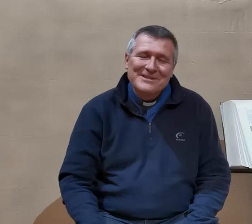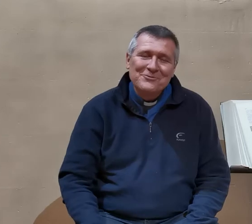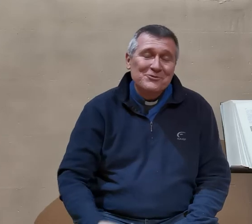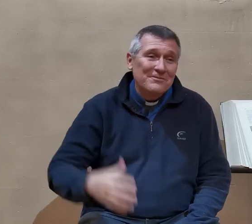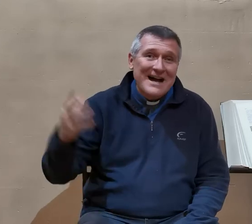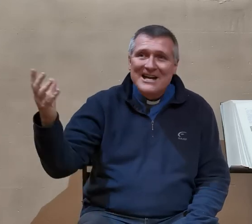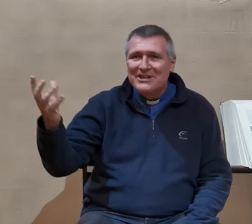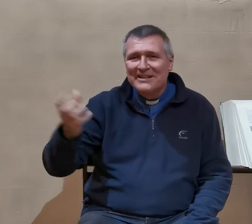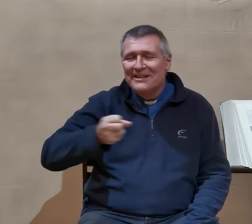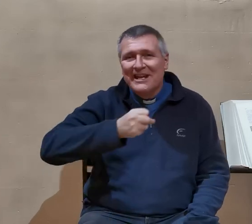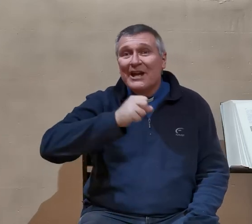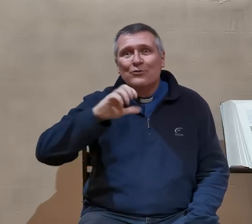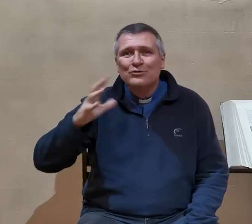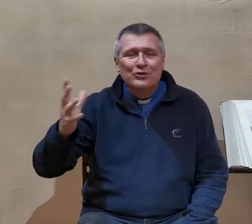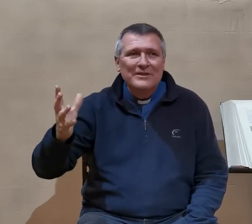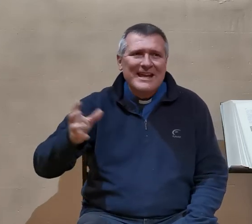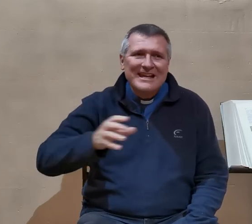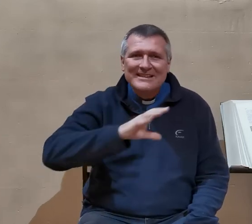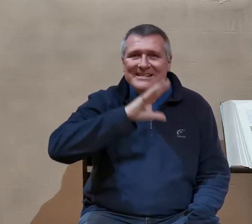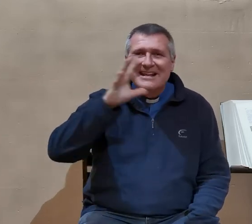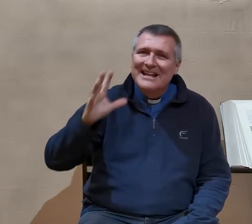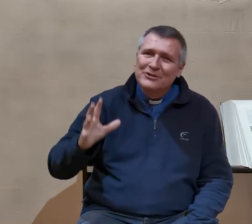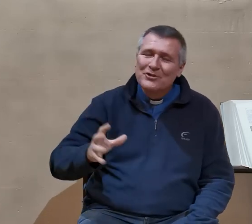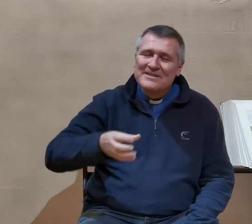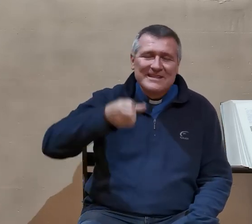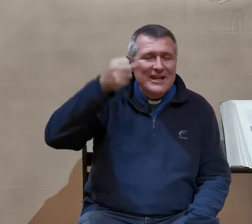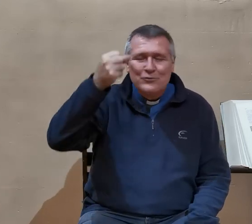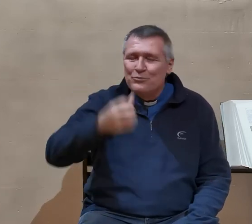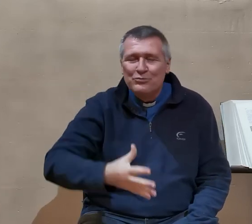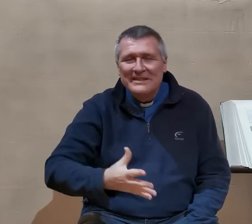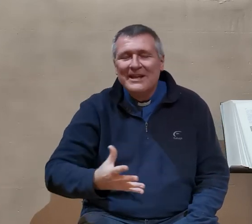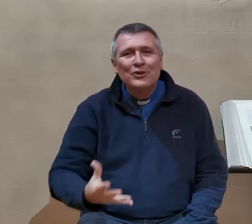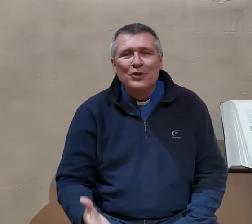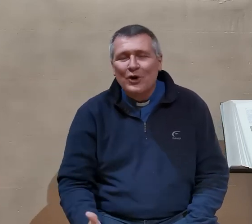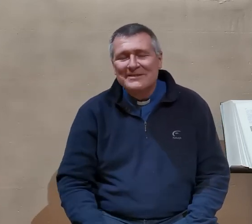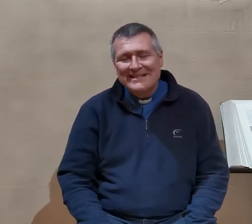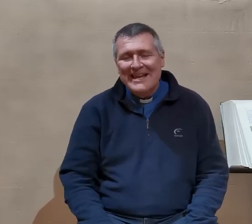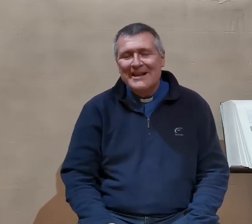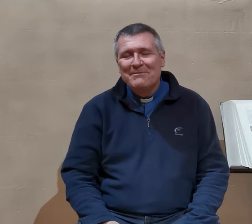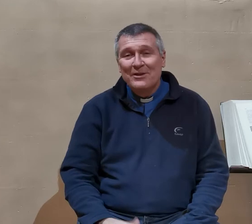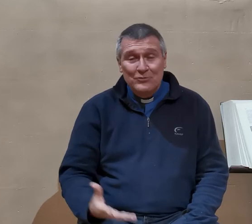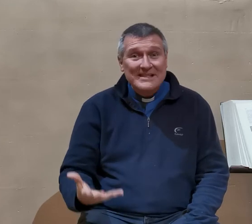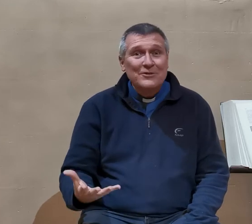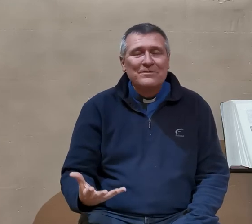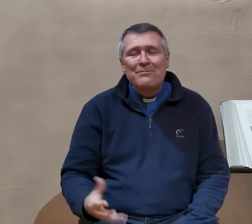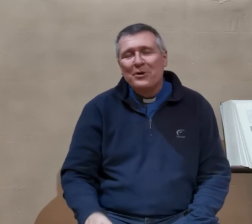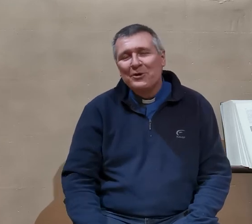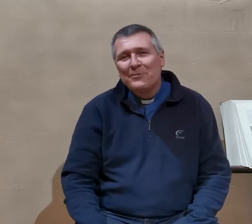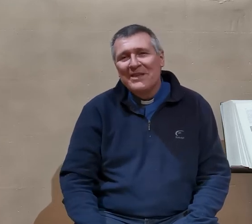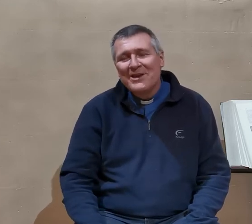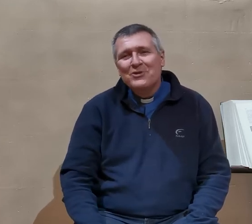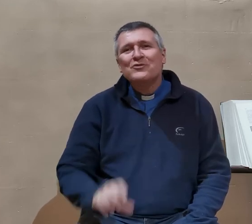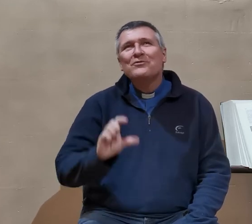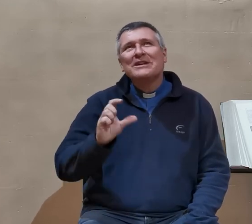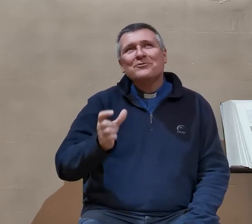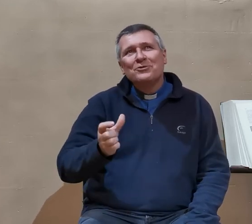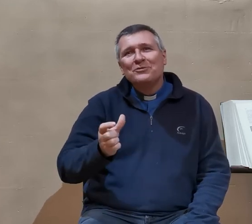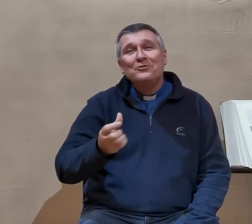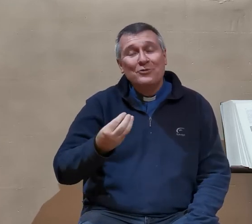façon sauvage, un coup de tonnerre, des éclairs dans le ciel, une pluie torrentielle. Tout ça, ça nous fait peur. Je vais évoquer aujourd'hui une